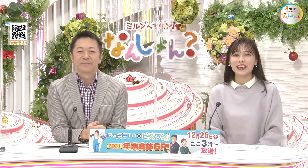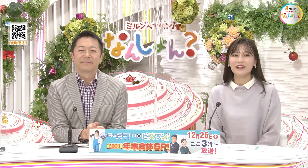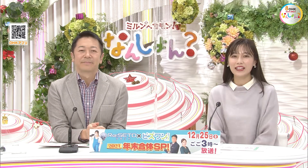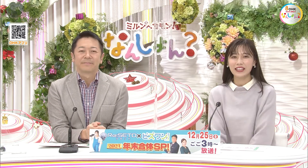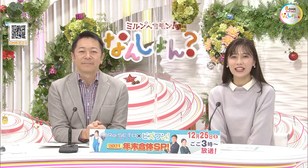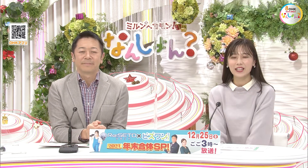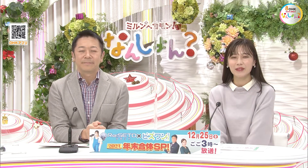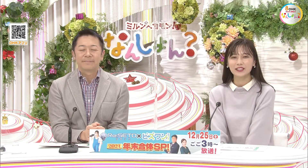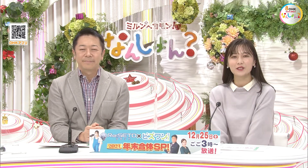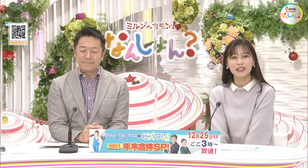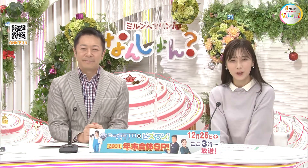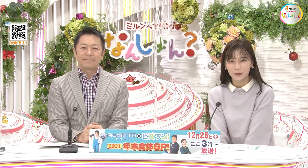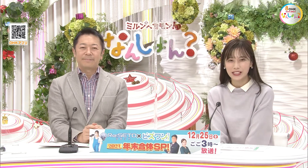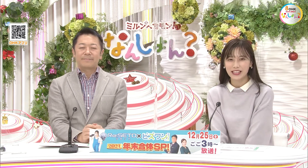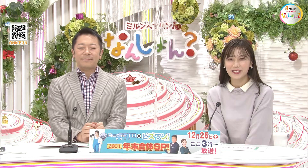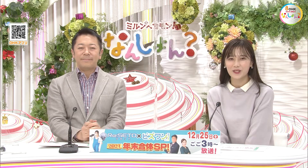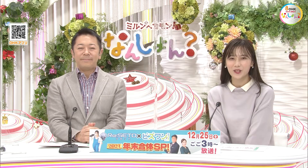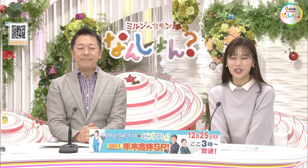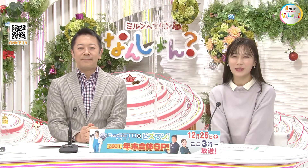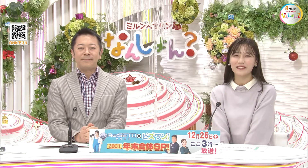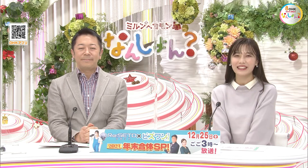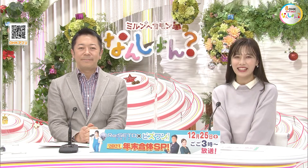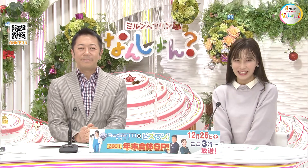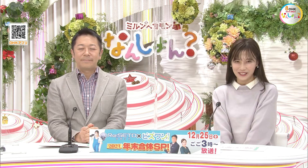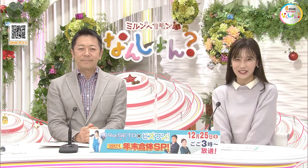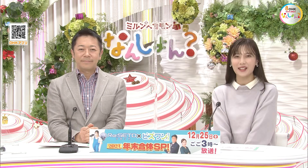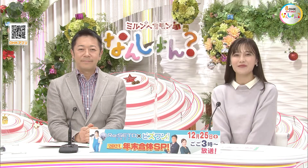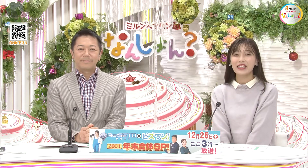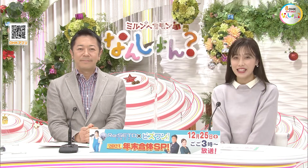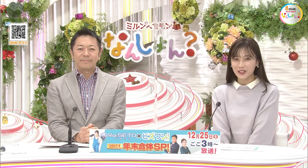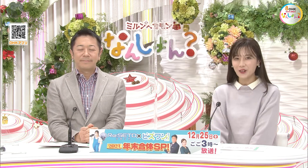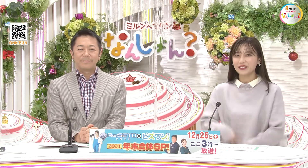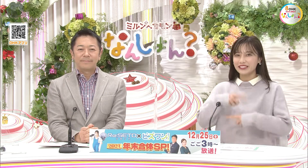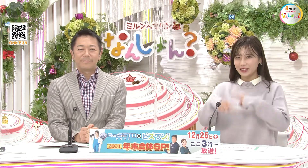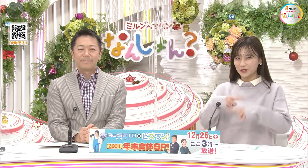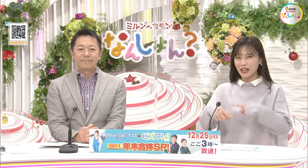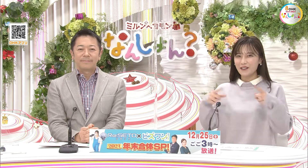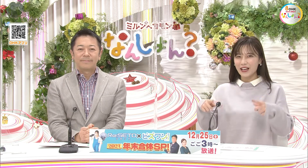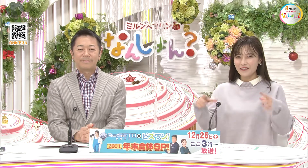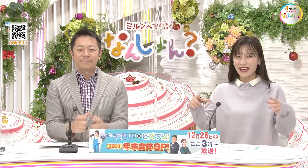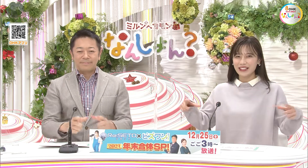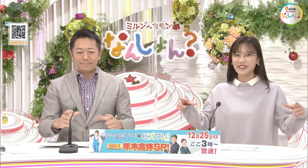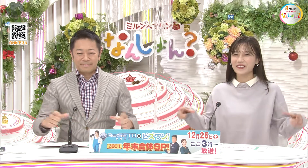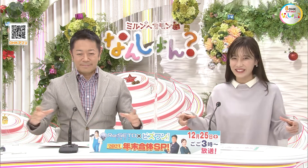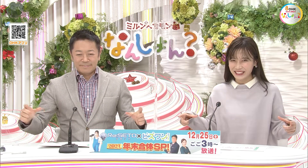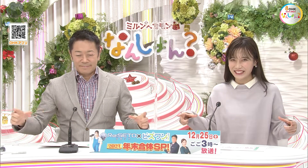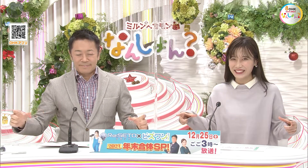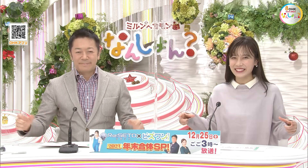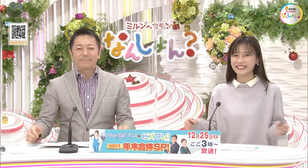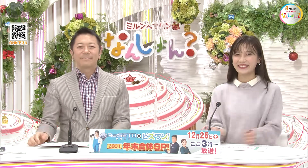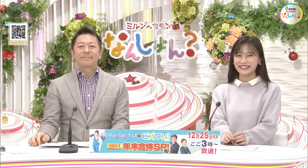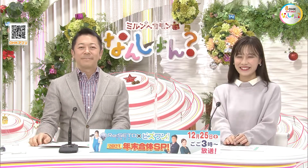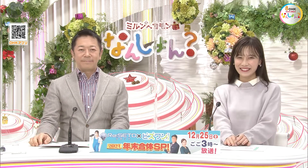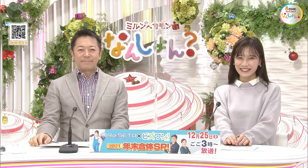話ができない今手話でコミュニケーションをとってみてはいかがでしょうか以上しゅわーわーわーのコーナーでしたご視聴ありがとうございました